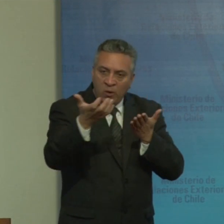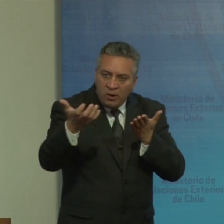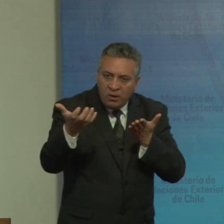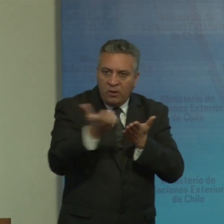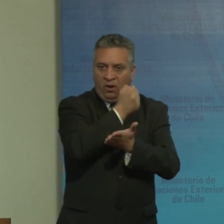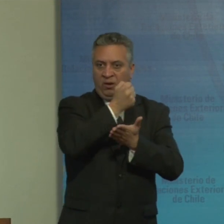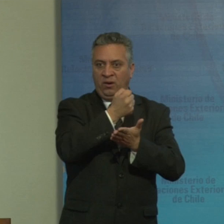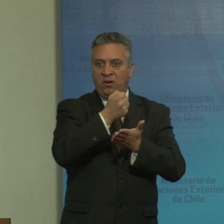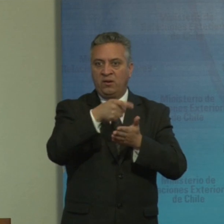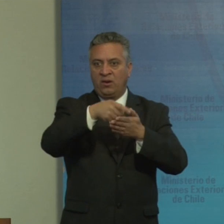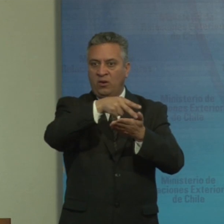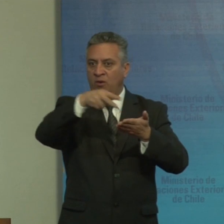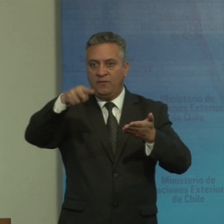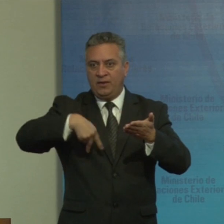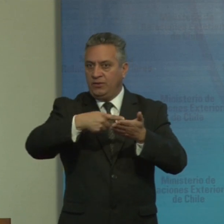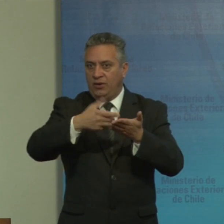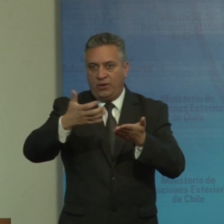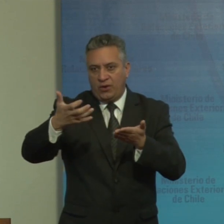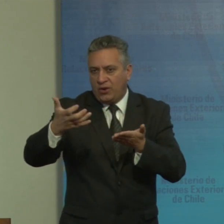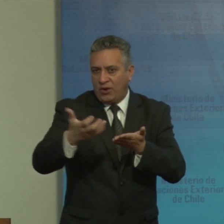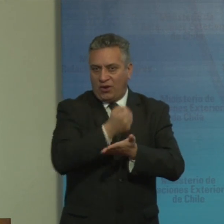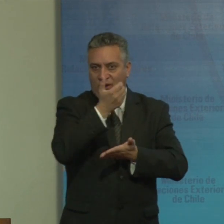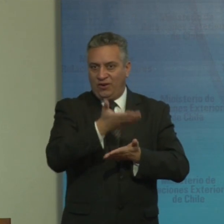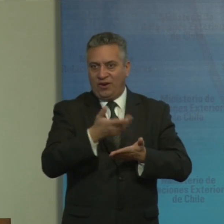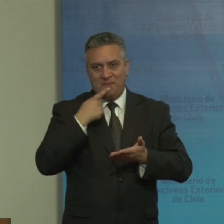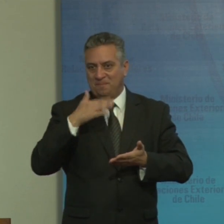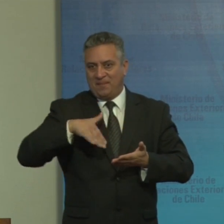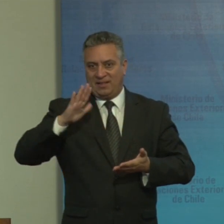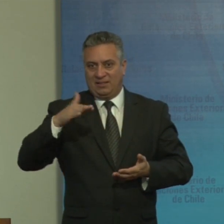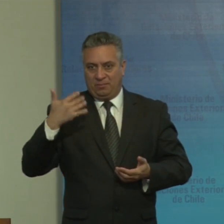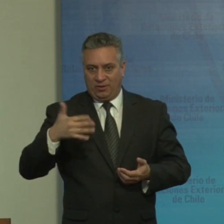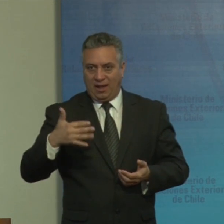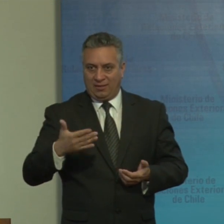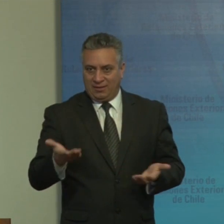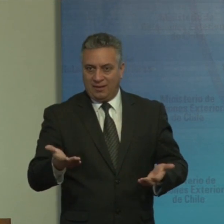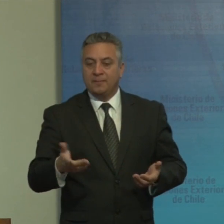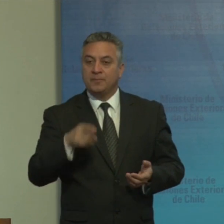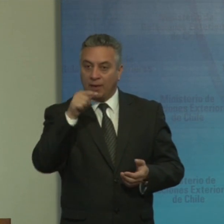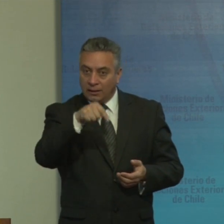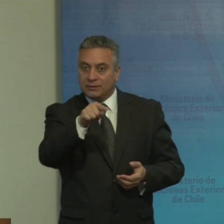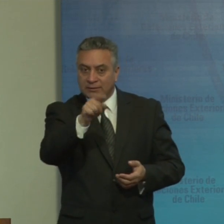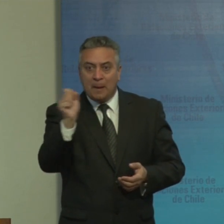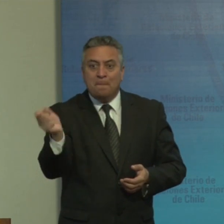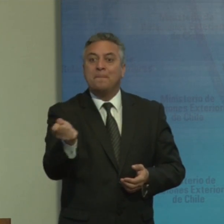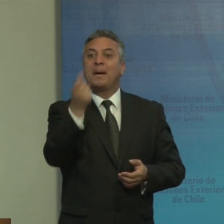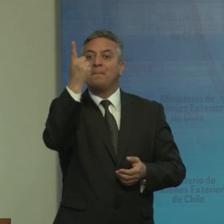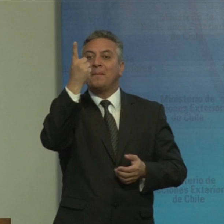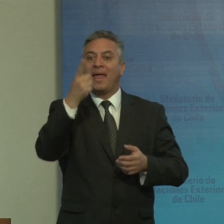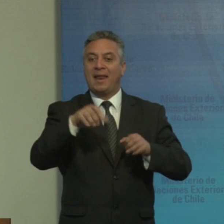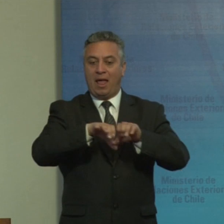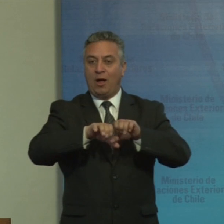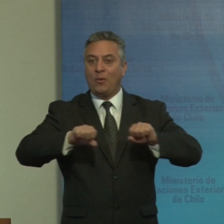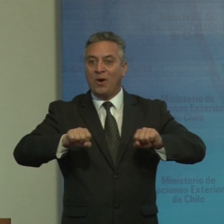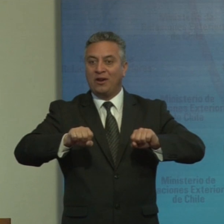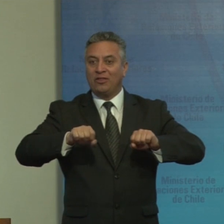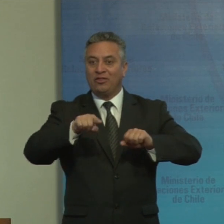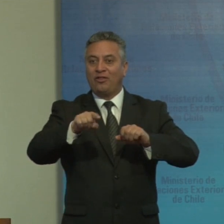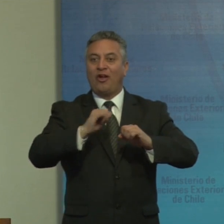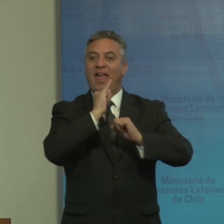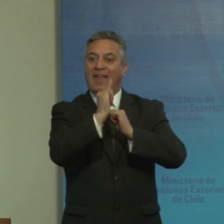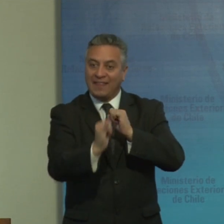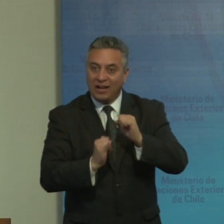misma de la convención ya se fue mencionado pero es el primer tratado internacional de este